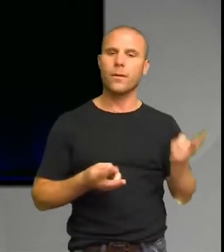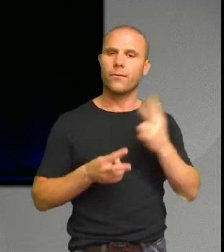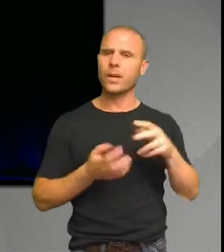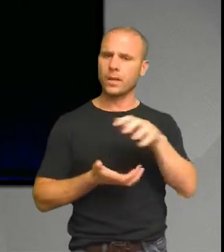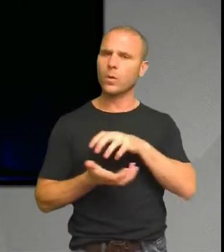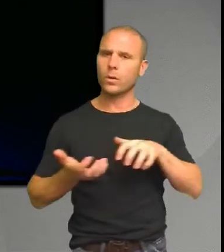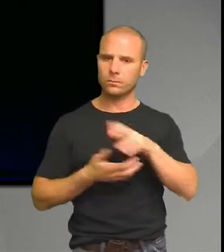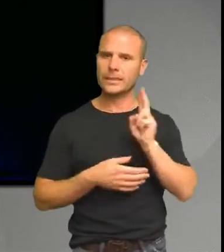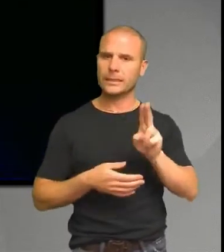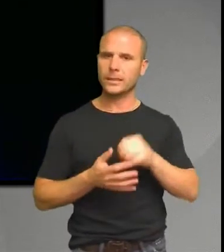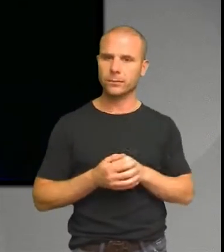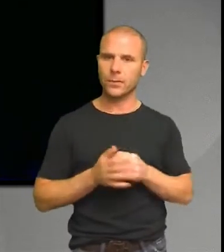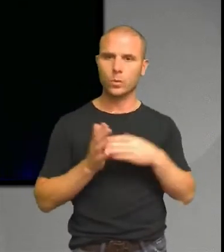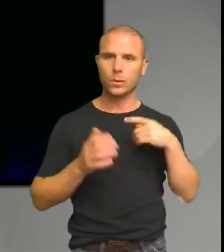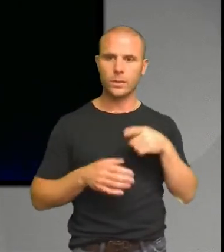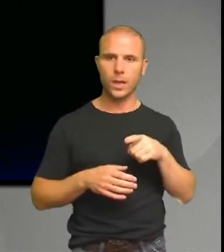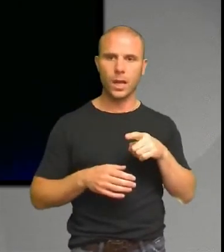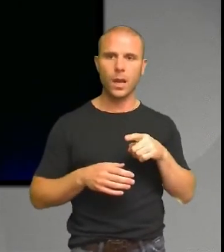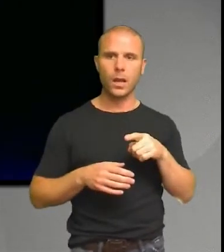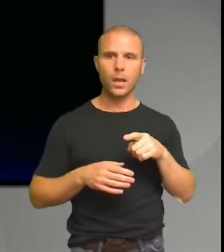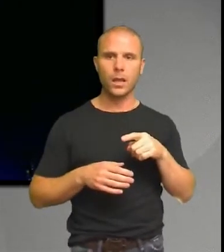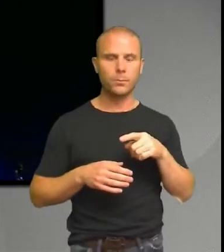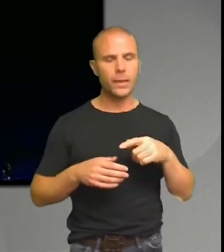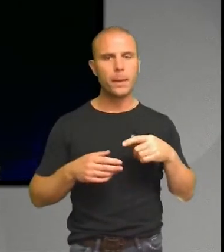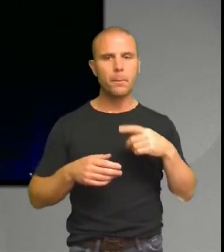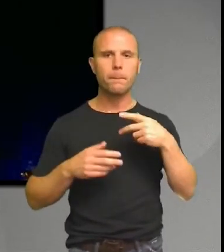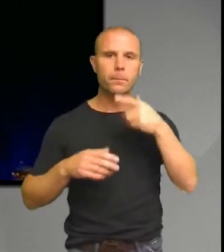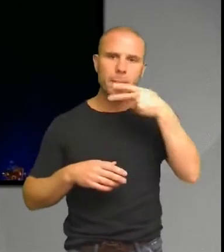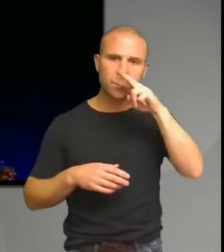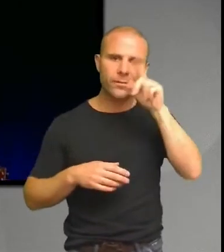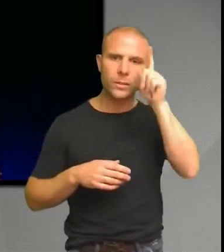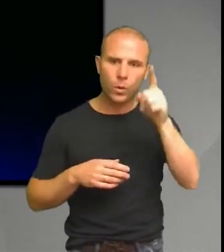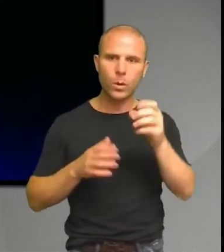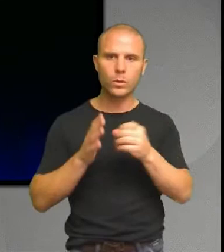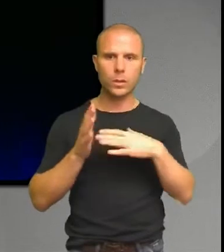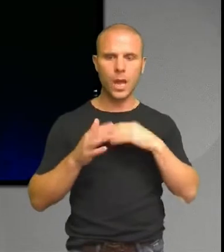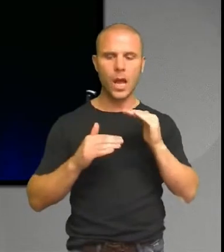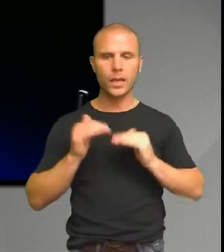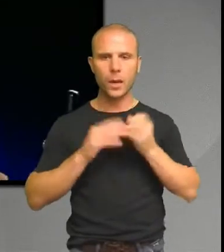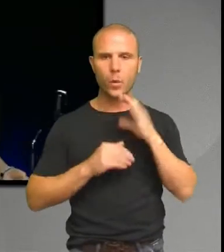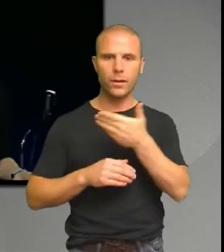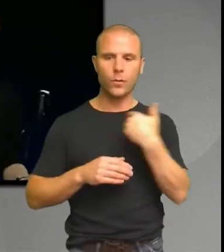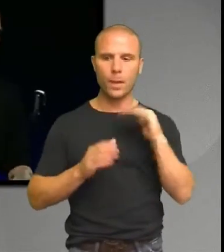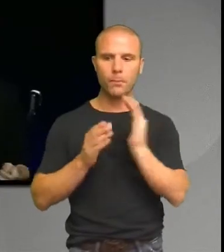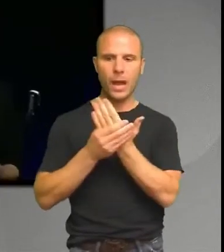att... här handlar om okunskap om vårt bankväsende och vårt ekonomiska system. För att...